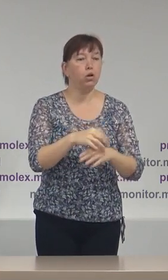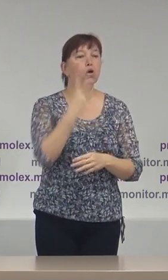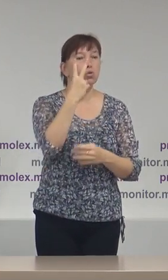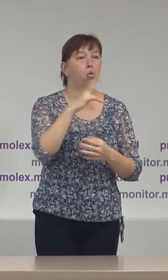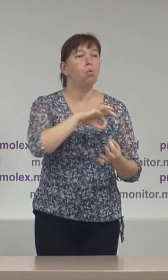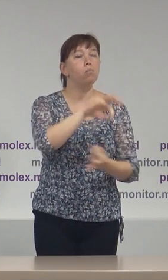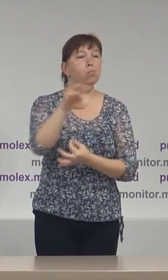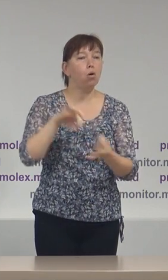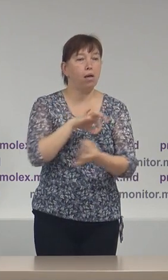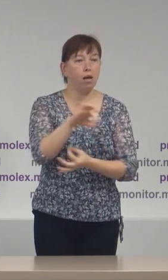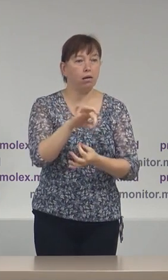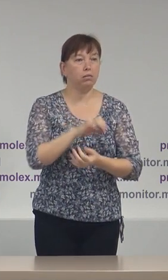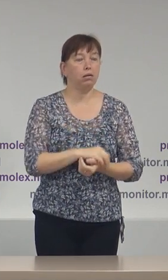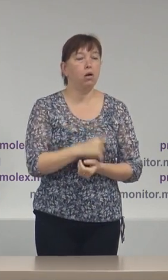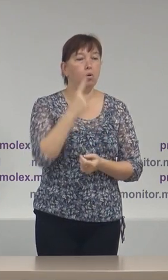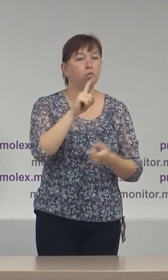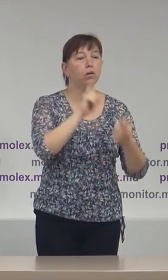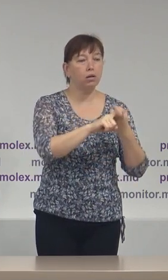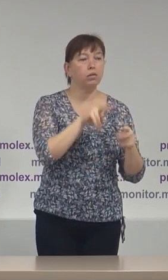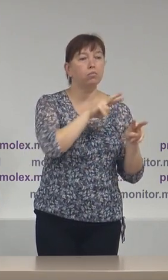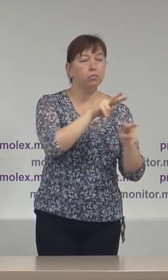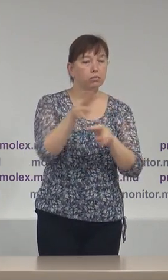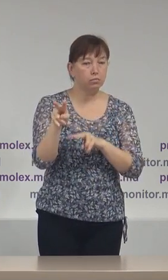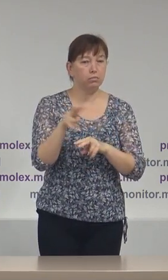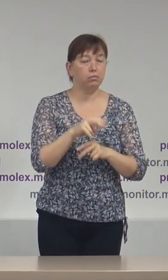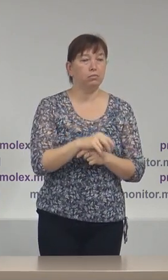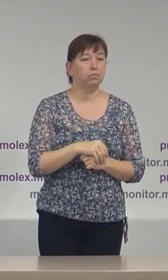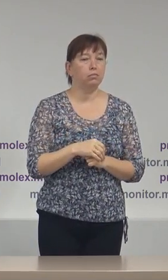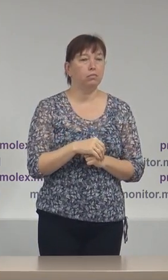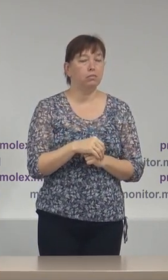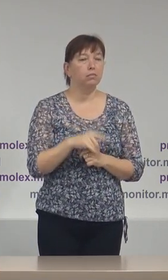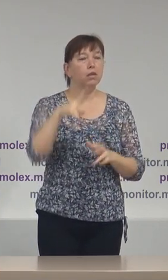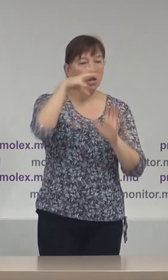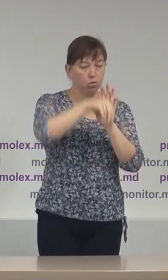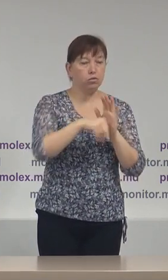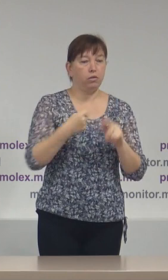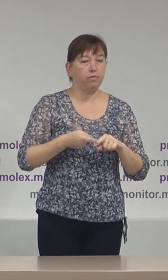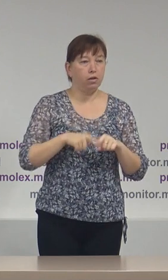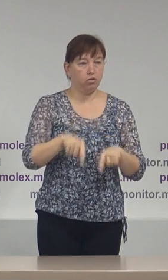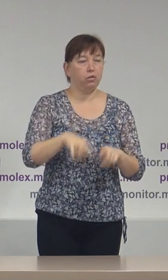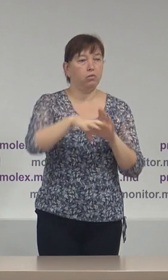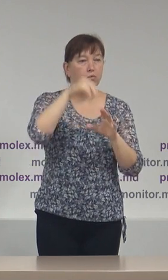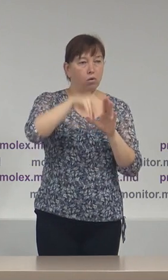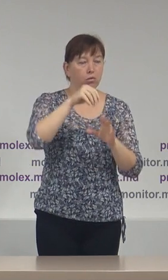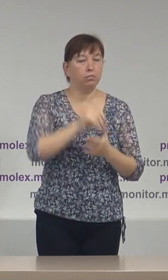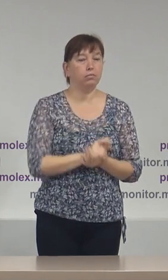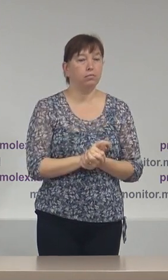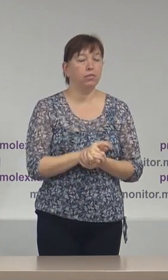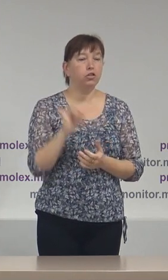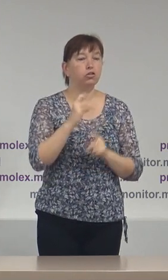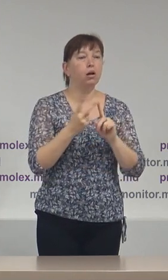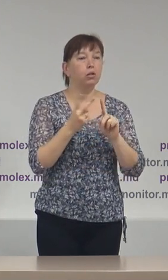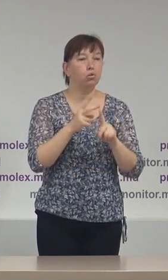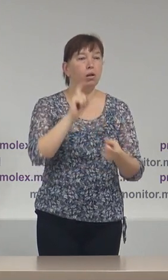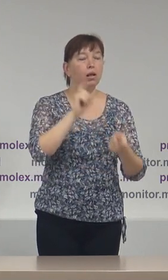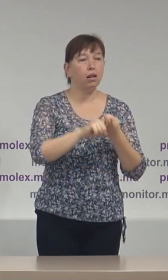proiecte. Unul legat de monitorizarea discursului de urmă inclusiv în cadrul campaniei electorale. Ce-al doilea aspect